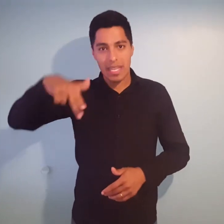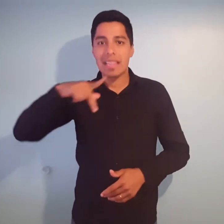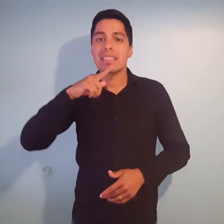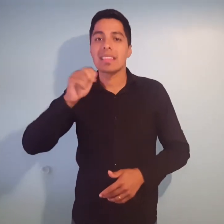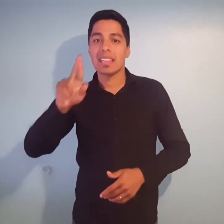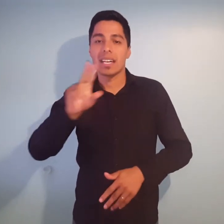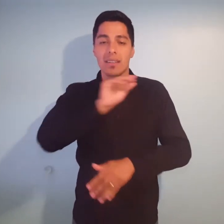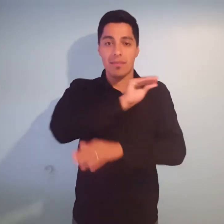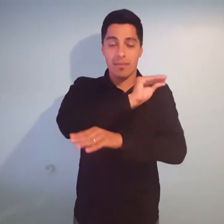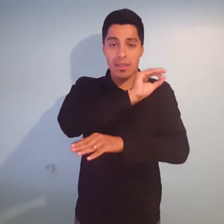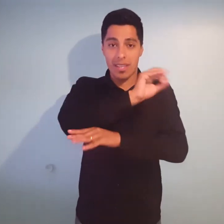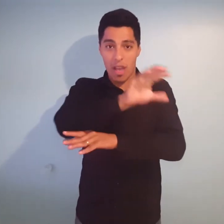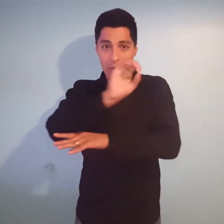necesiten fortalecer su nutrición.